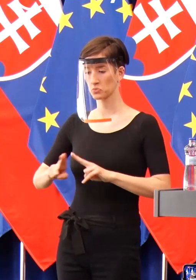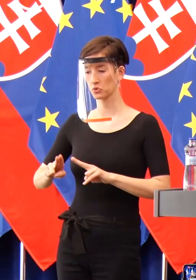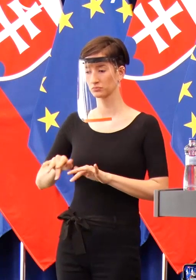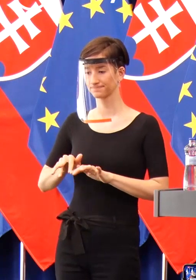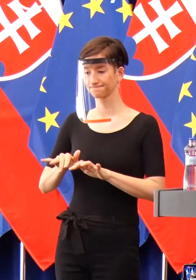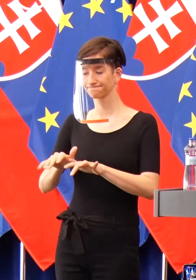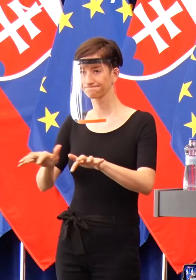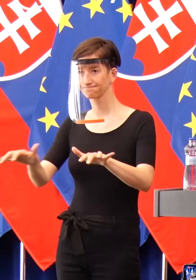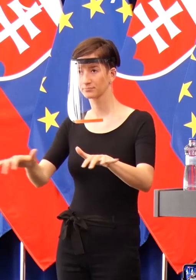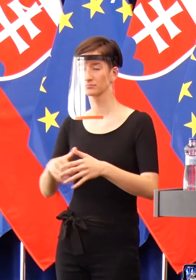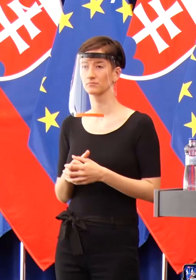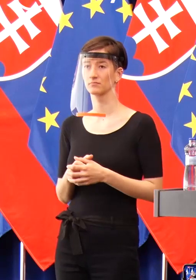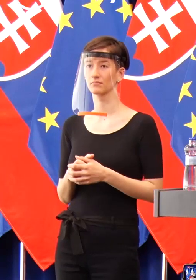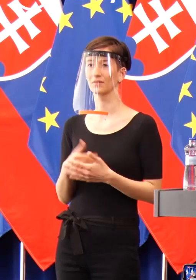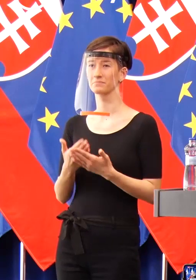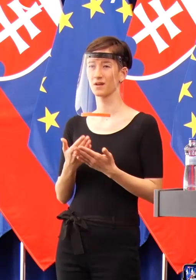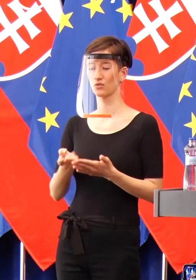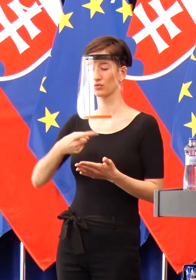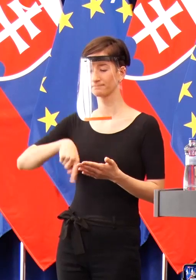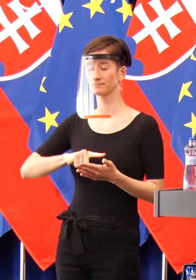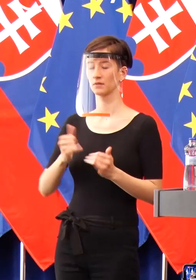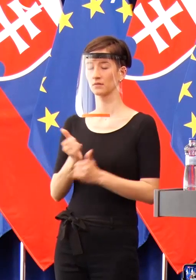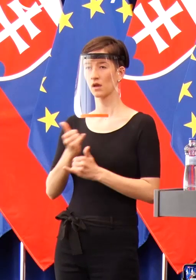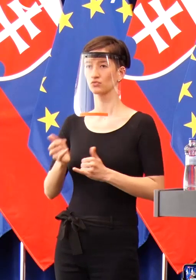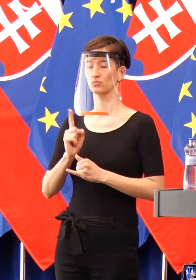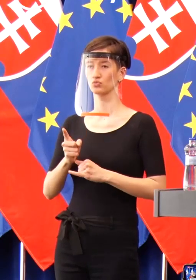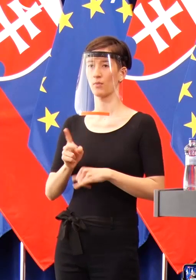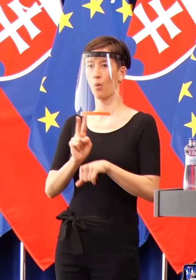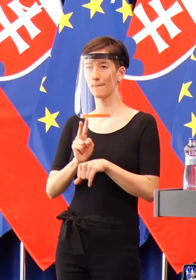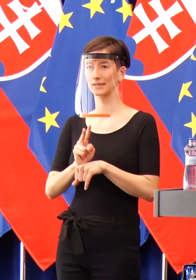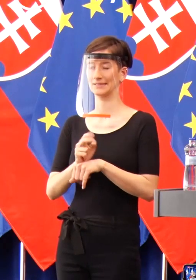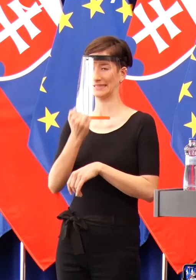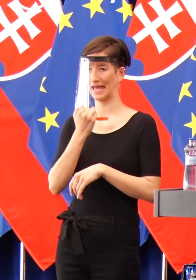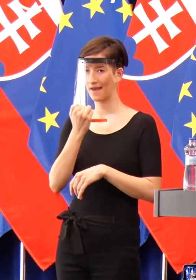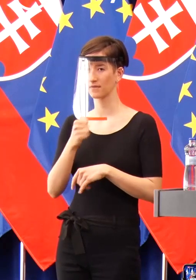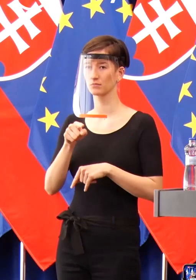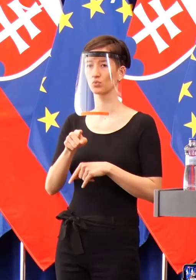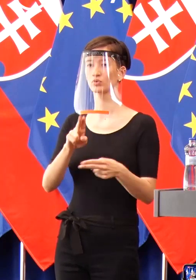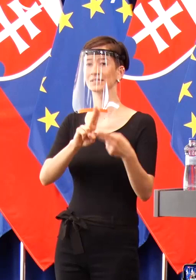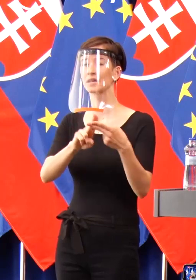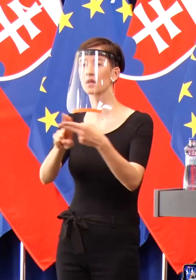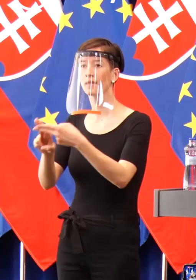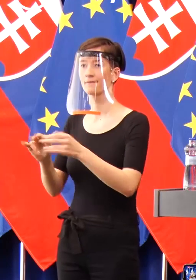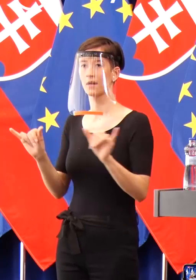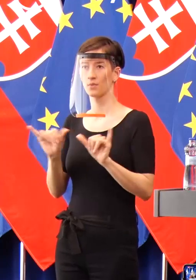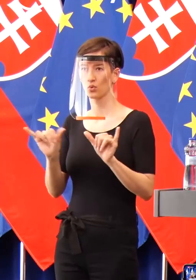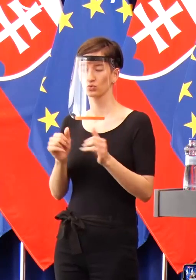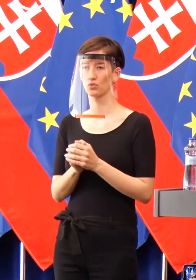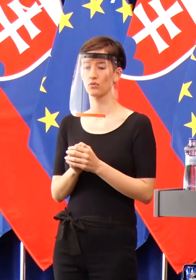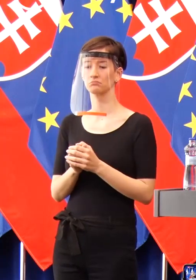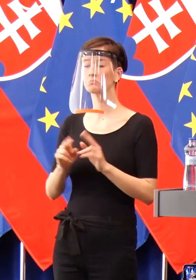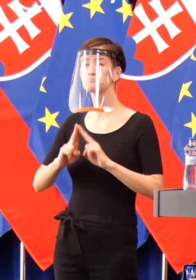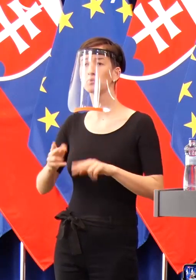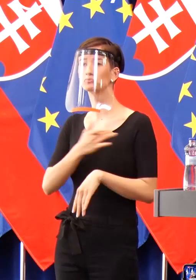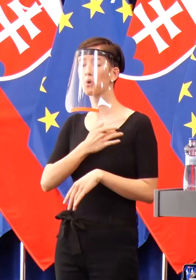O to viac musíme byť mimoriadne opatrní pri každom jednom sociálnom kontakte. Aj keď toho človeka poznám